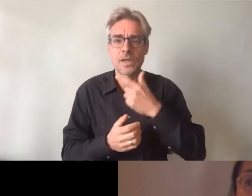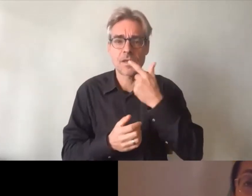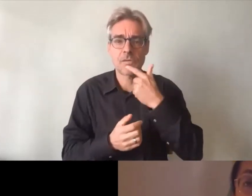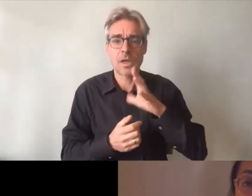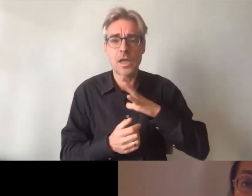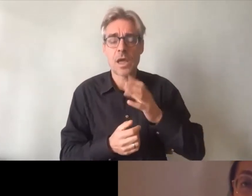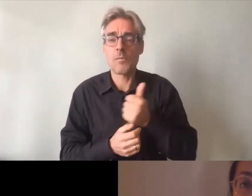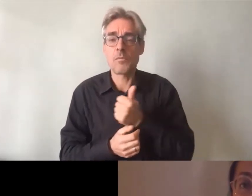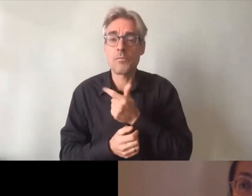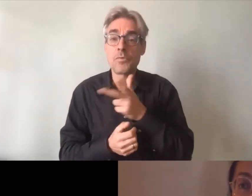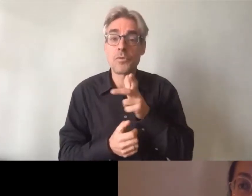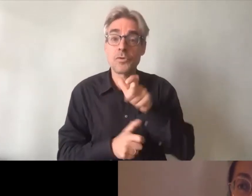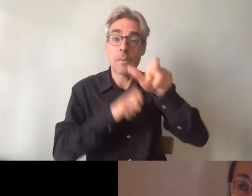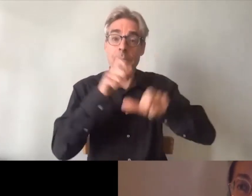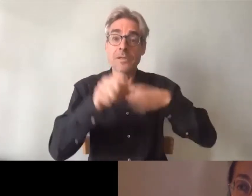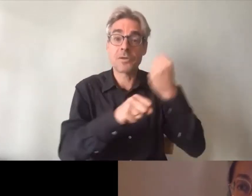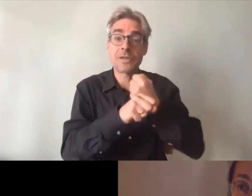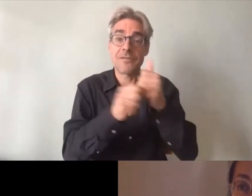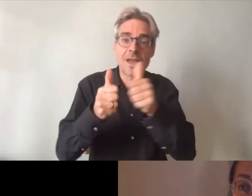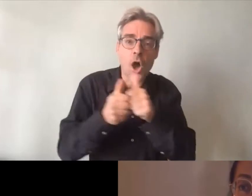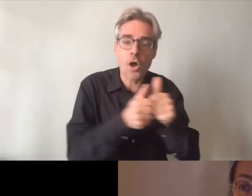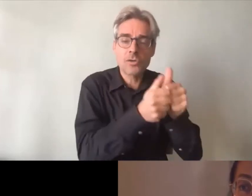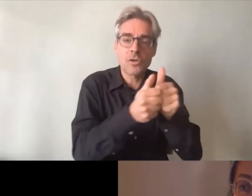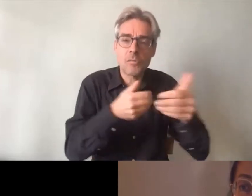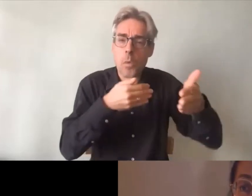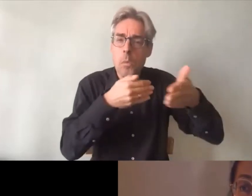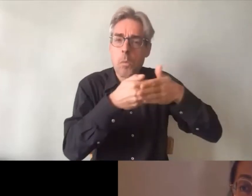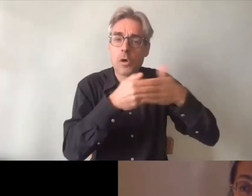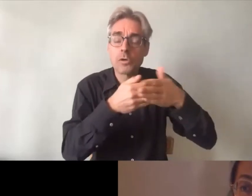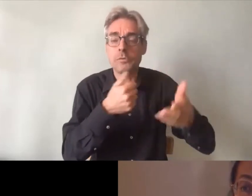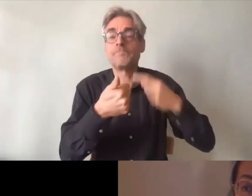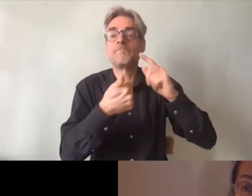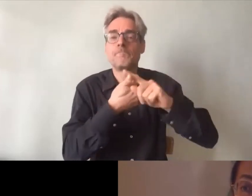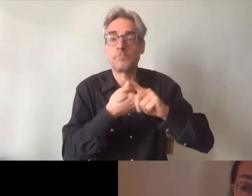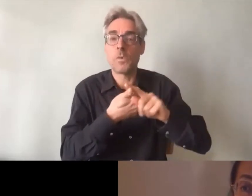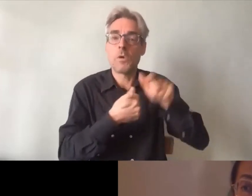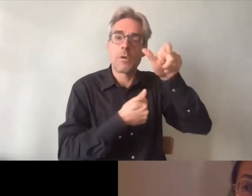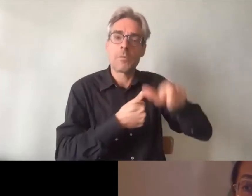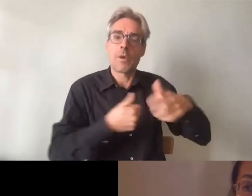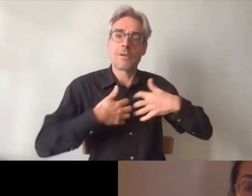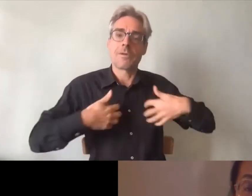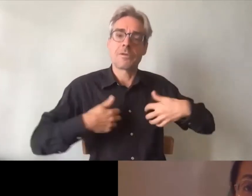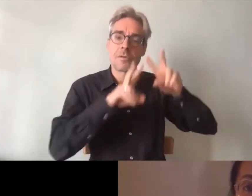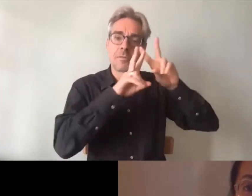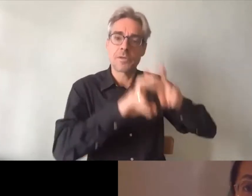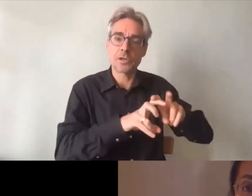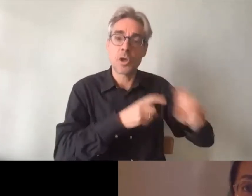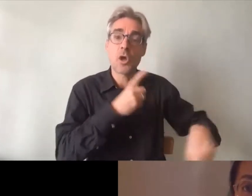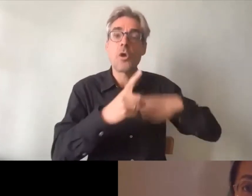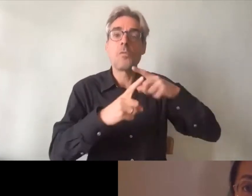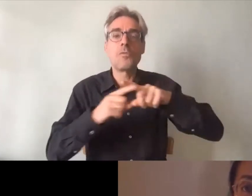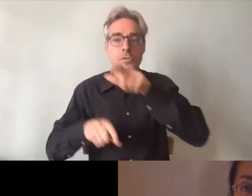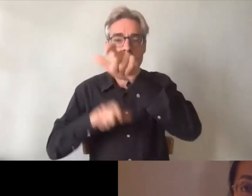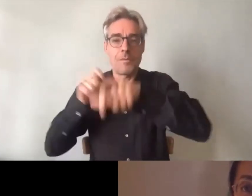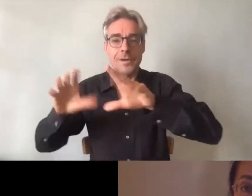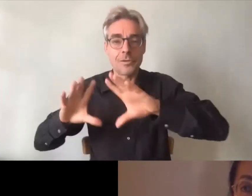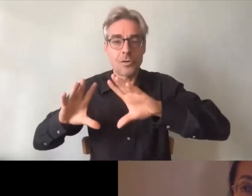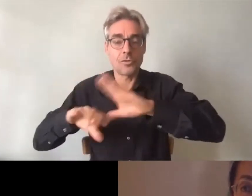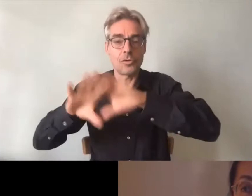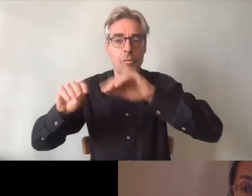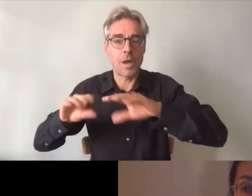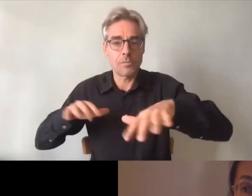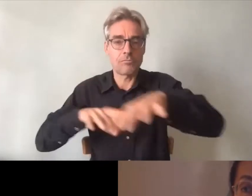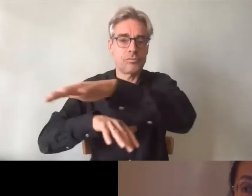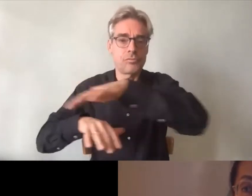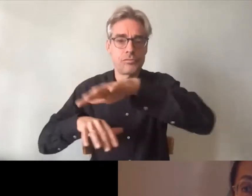mène dans une collaboration très étroite entre les chercheurs et les acteurs de terrain qui sont impliqués dans la